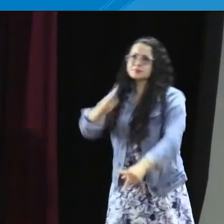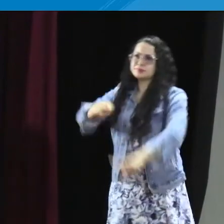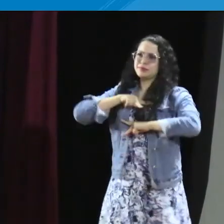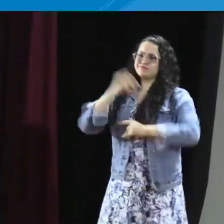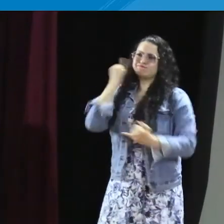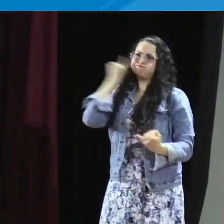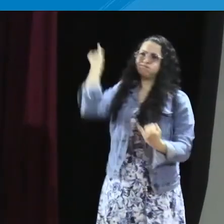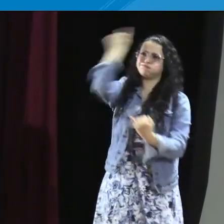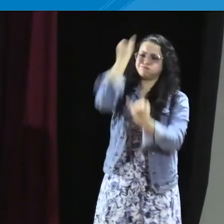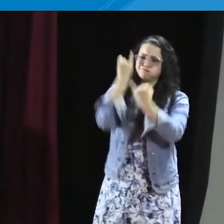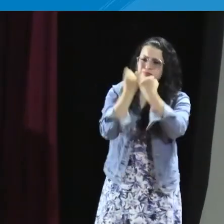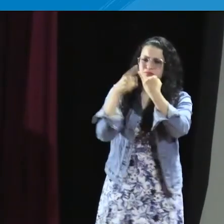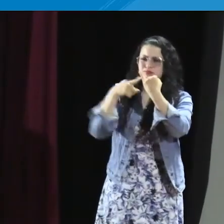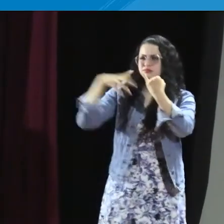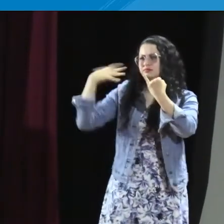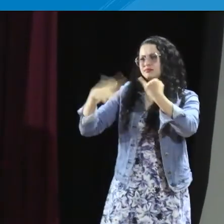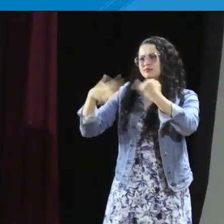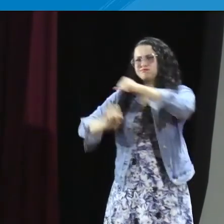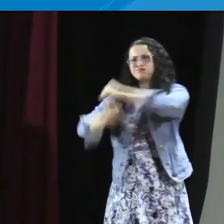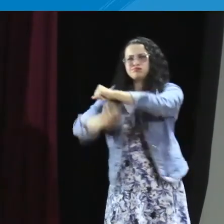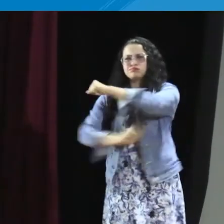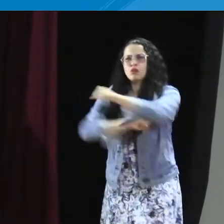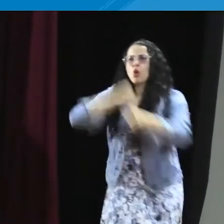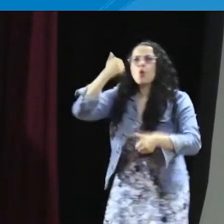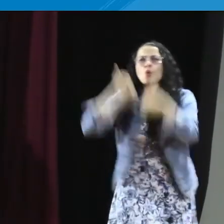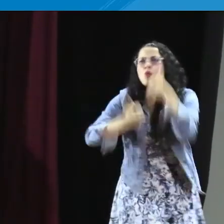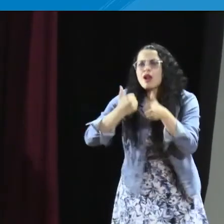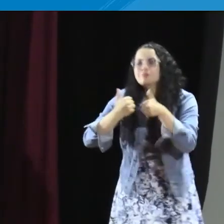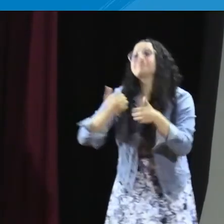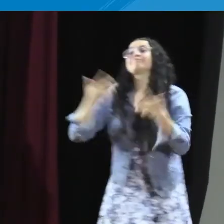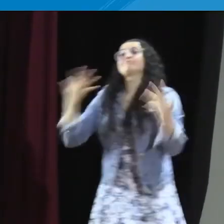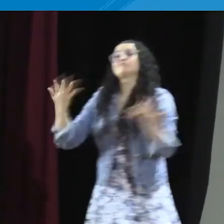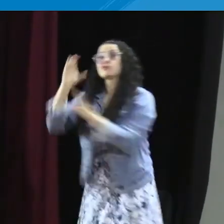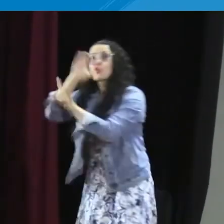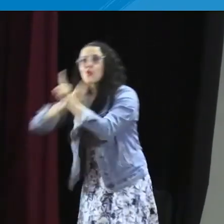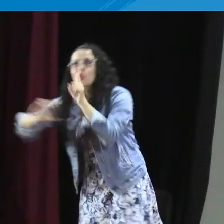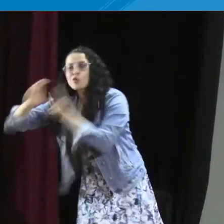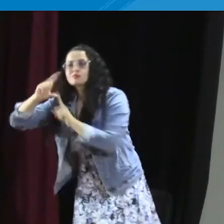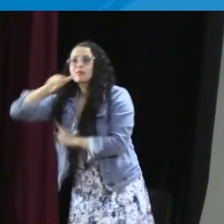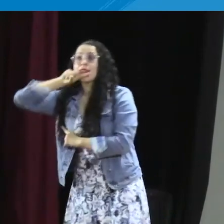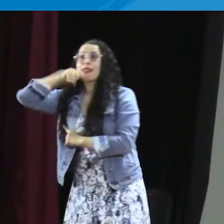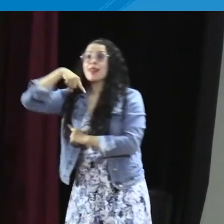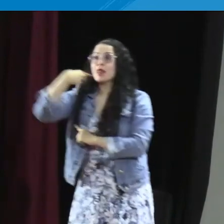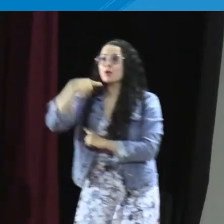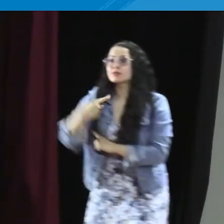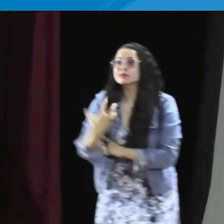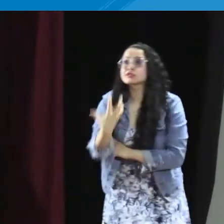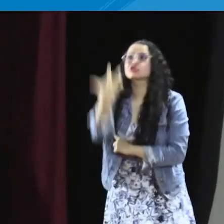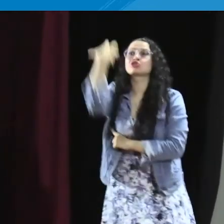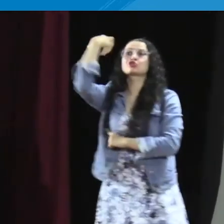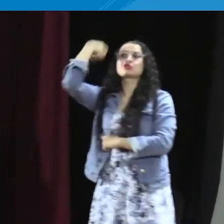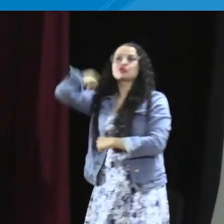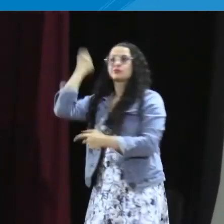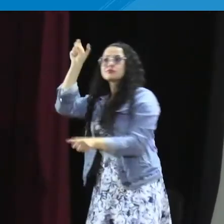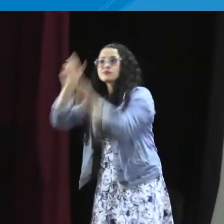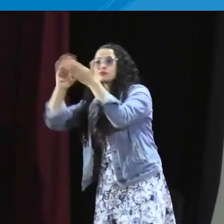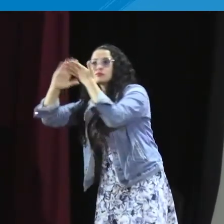adquisición de los niños sordos que puedan generar una identidad, fortalecer esa identidad, esa cultura, la lengua, nuestra